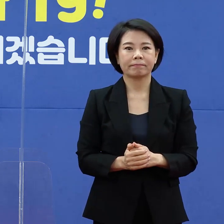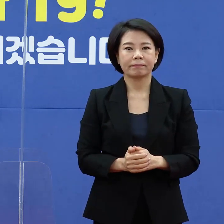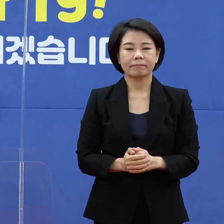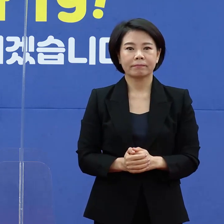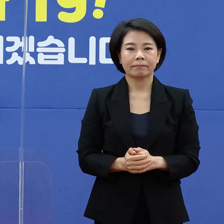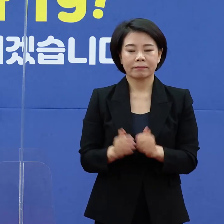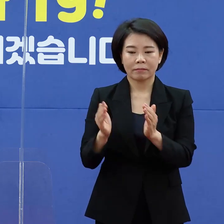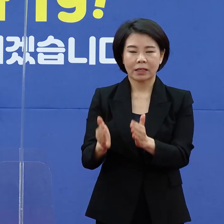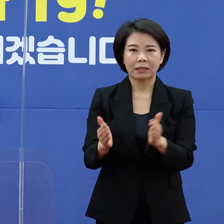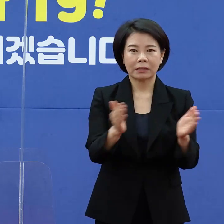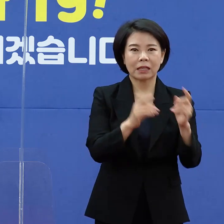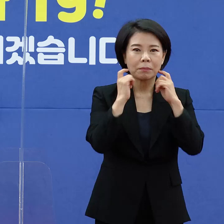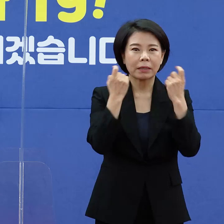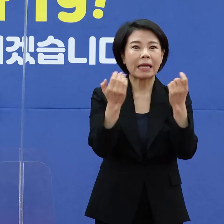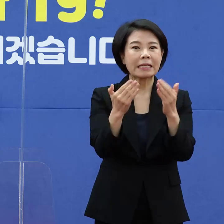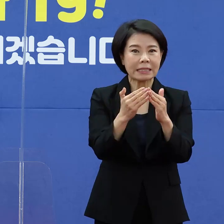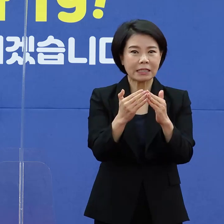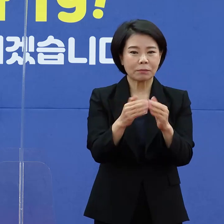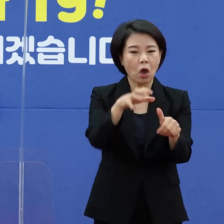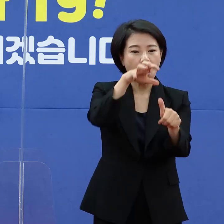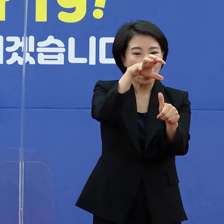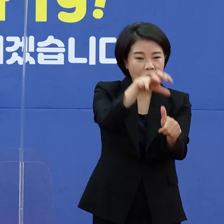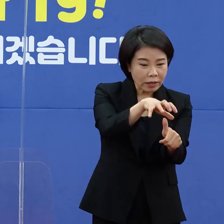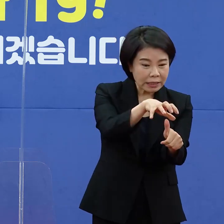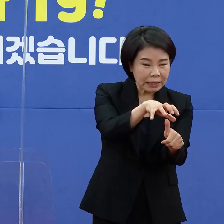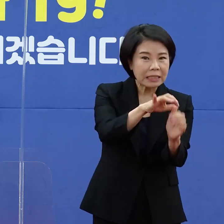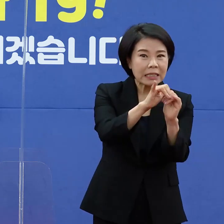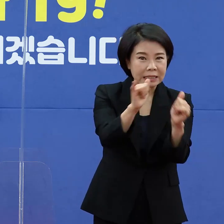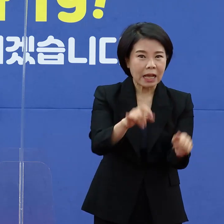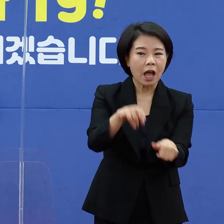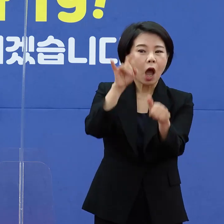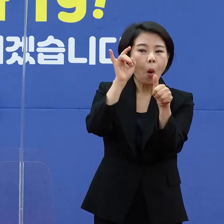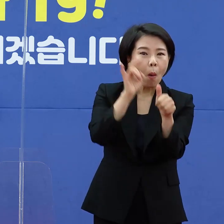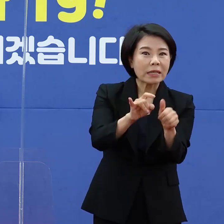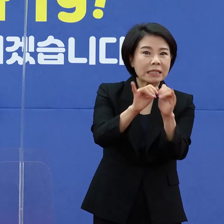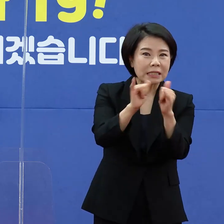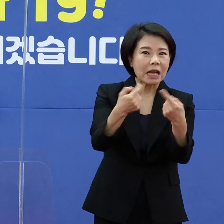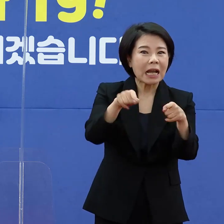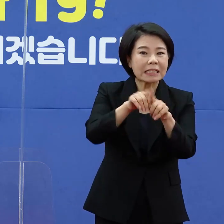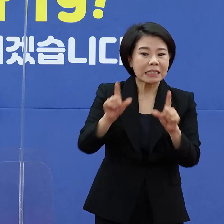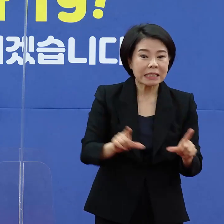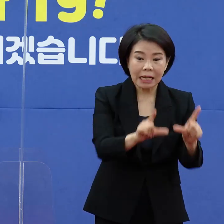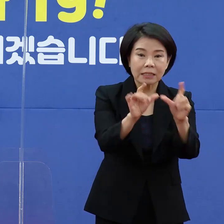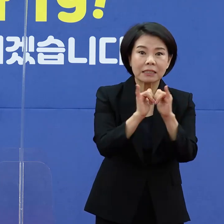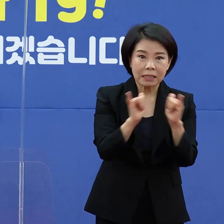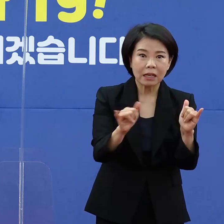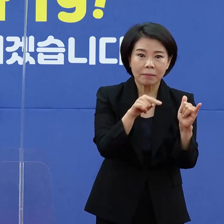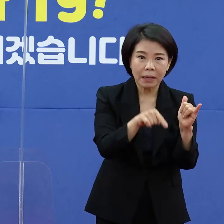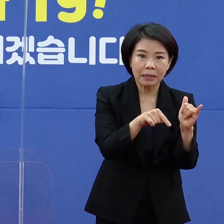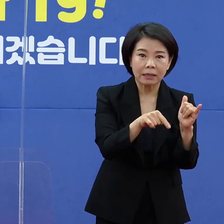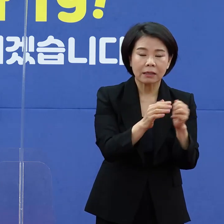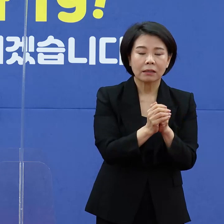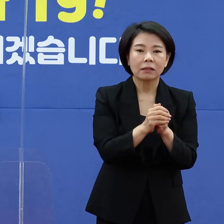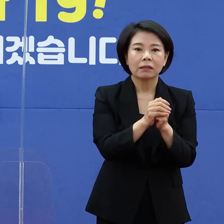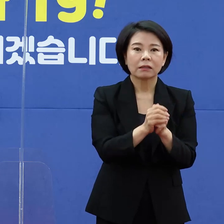다음은 재택격리자, 다시 말해서 확진자와 공동격리자가 있는데